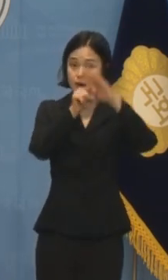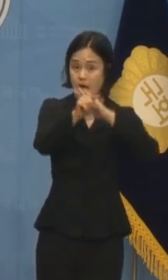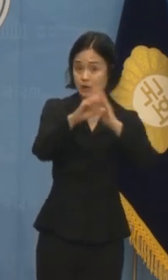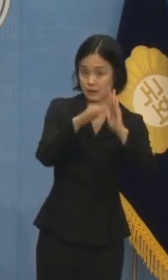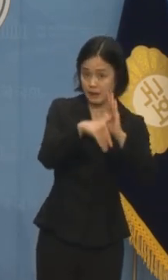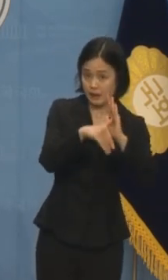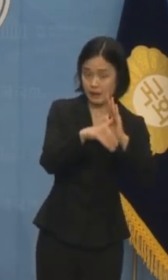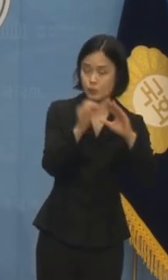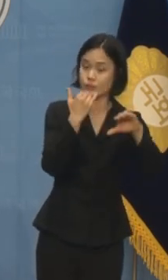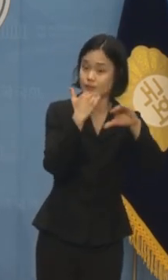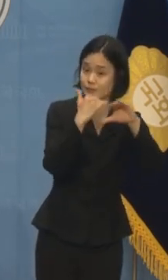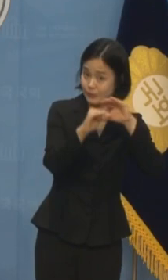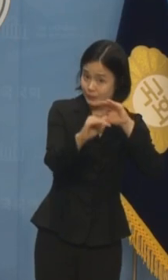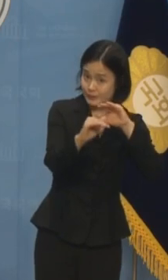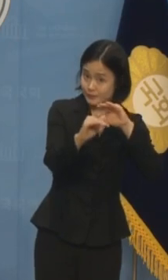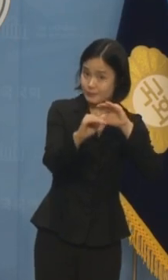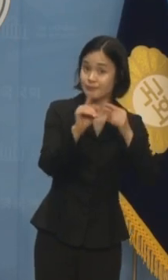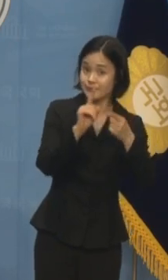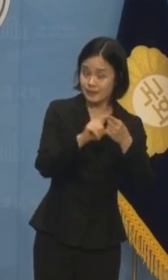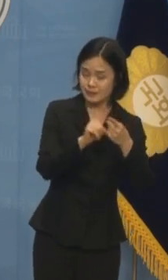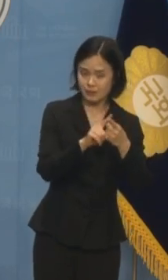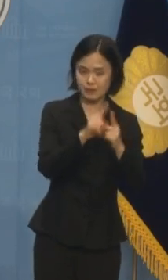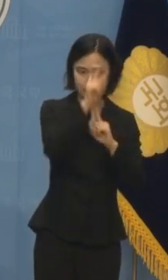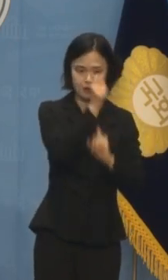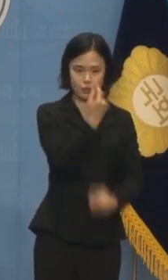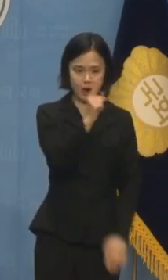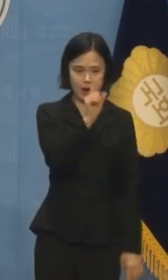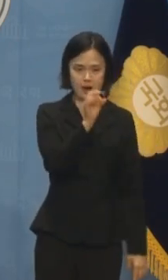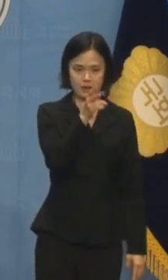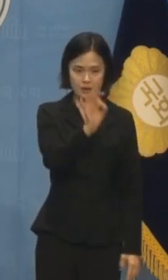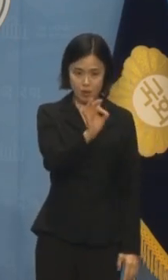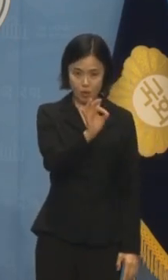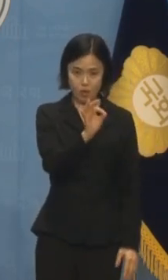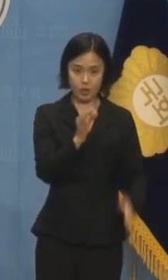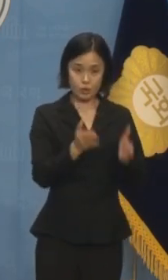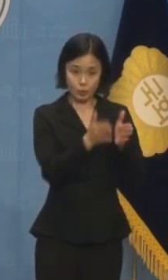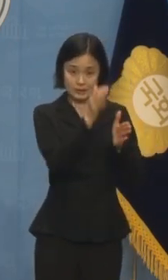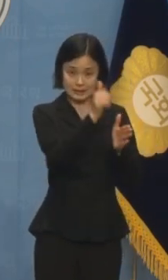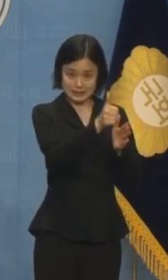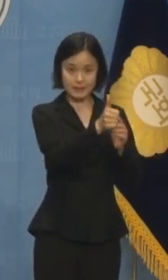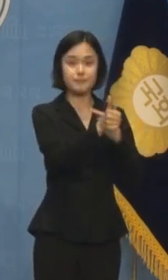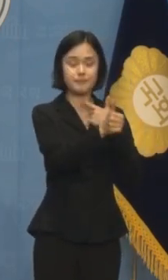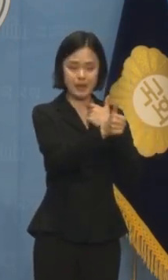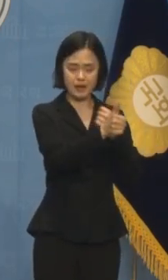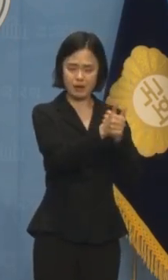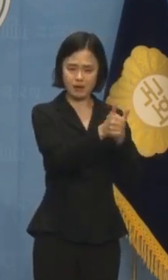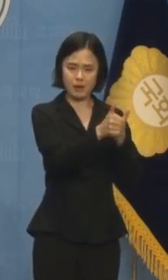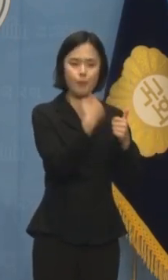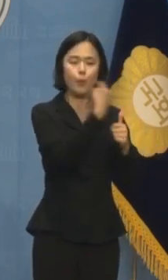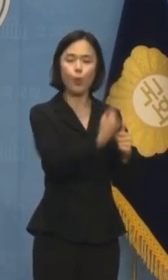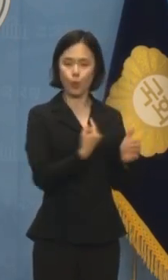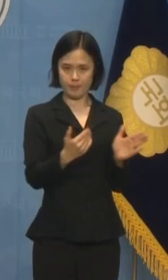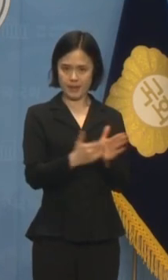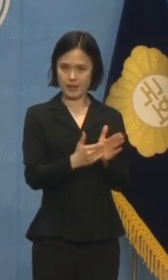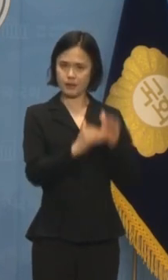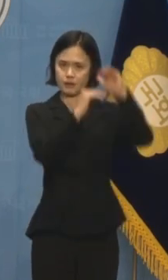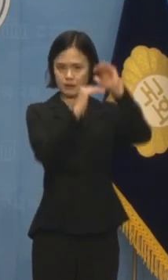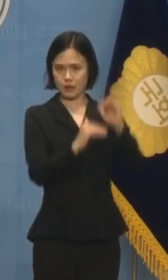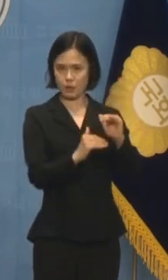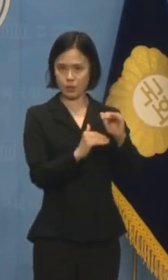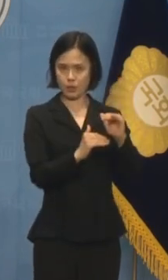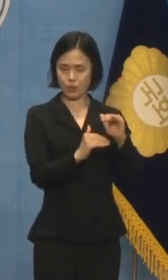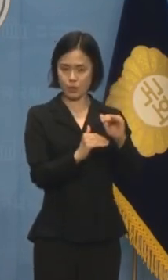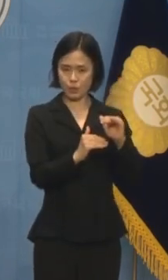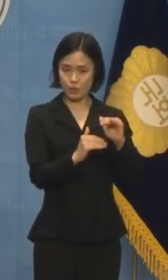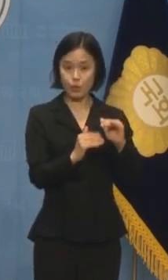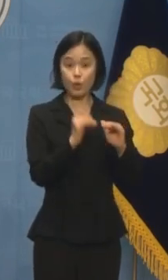대해 이화영 전 부지사로부터 보고받았다는 내용입니다. 공소장은 통상 기소 후 3, 4일이 지나면